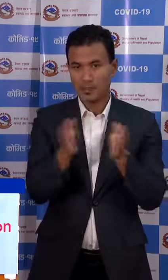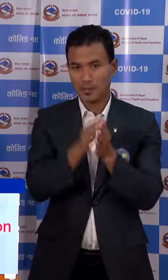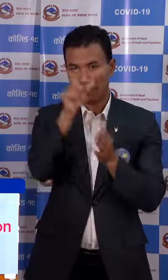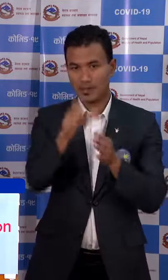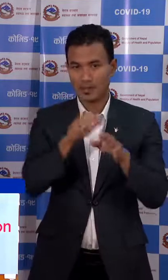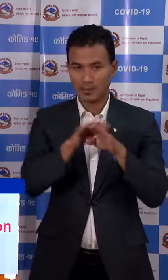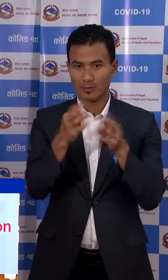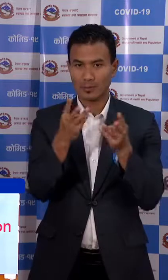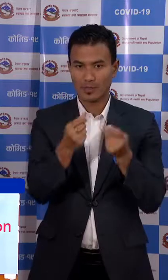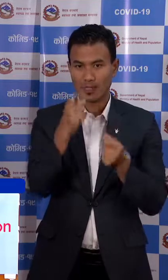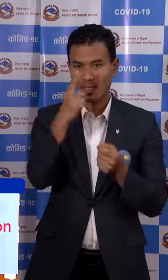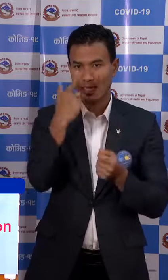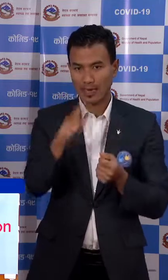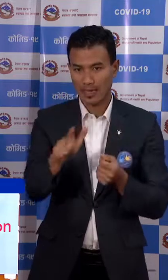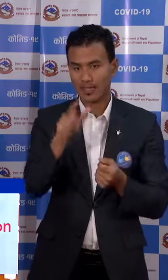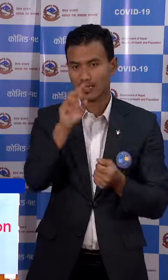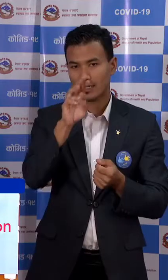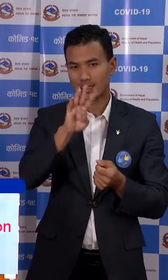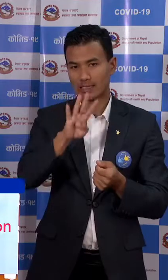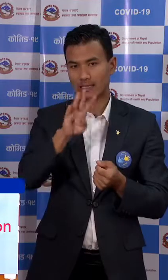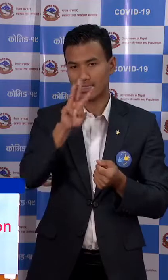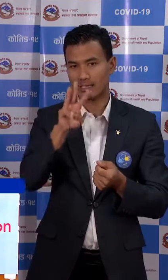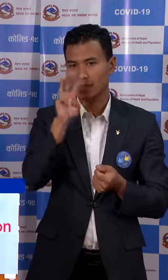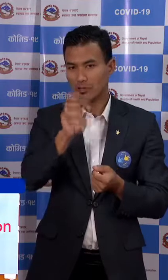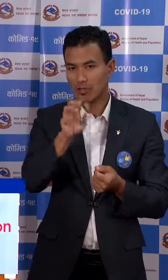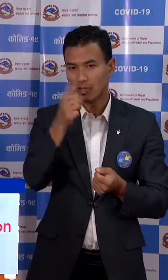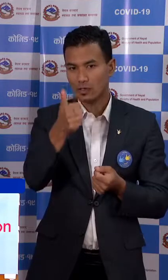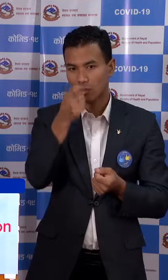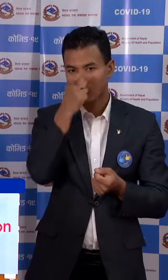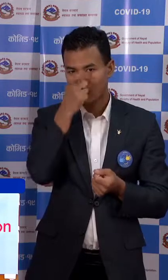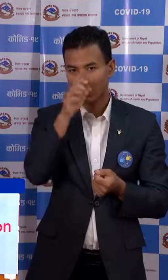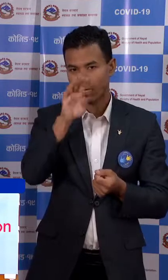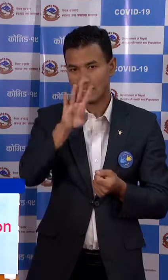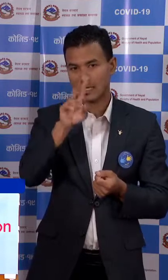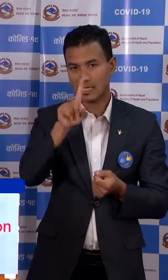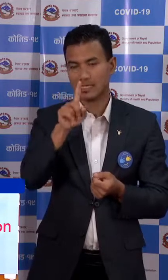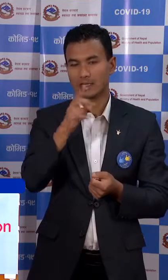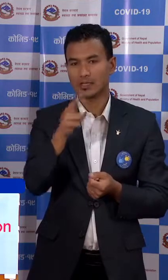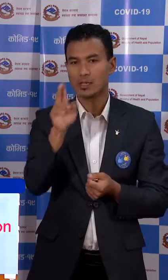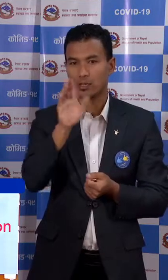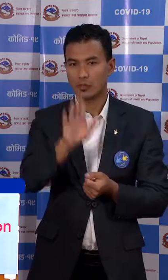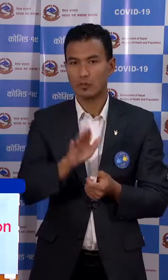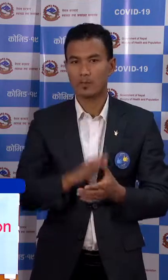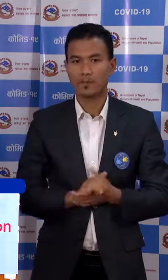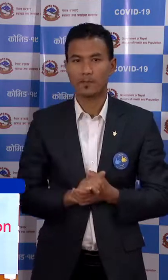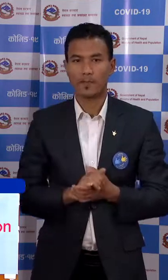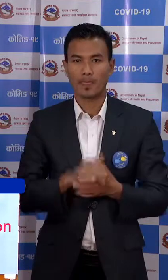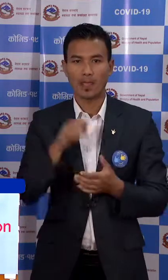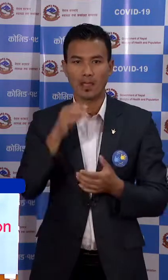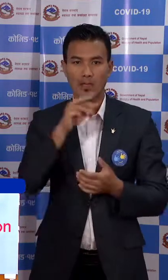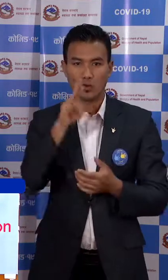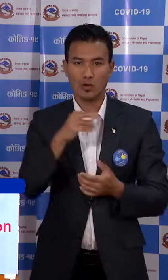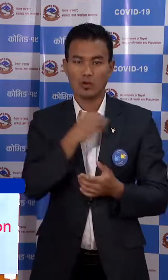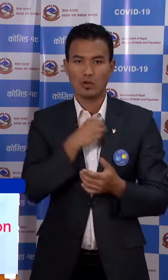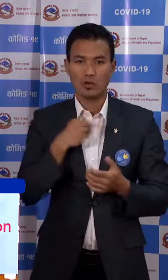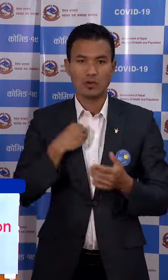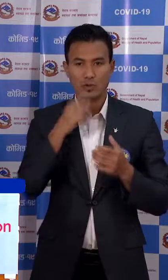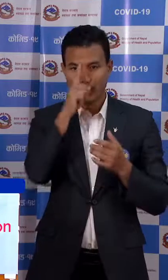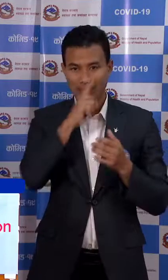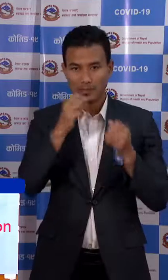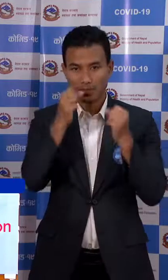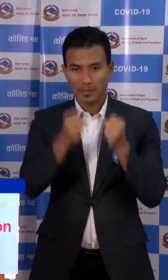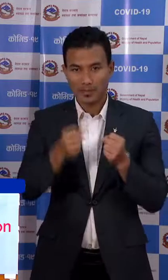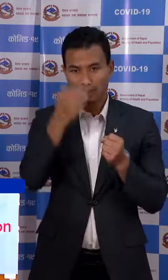संख्या एक लाग तिरचालिस हजार छा से एक चालिस छा र आईसोलेशन में